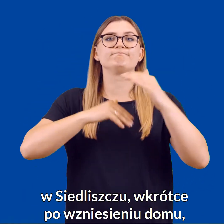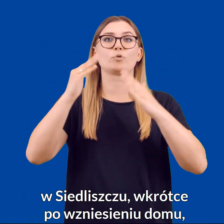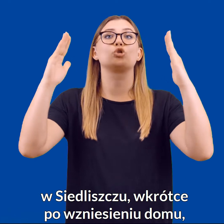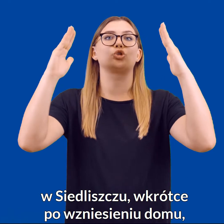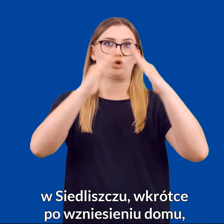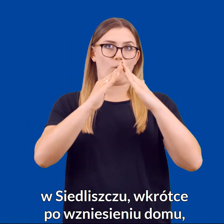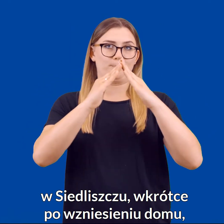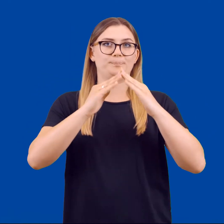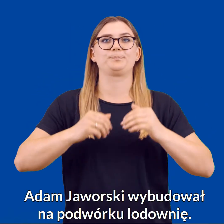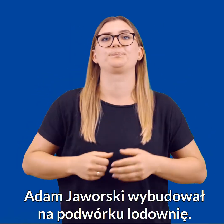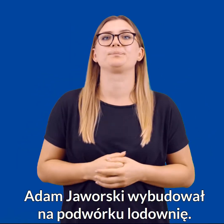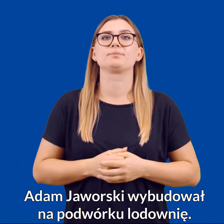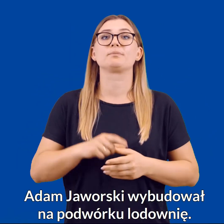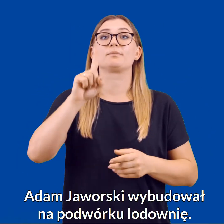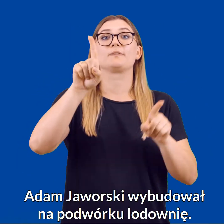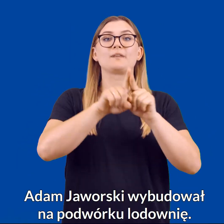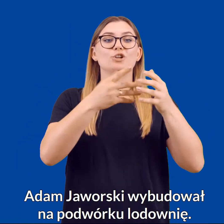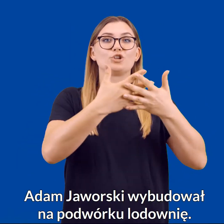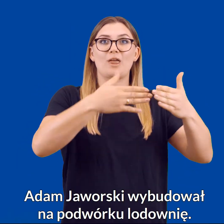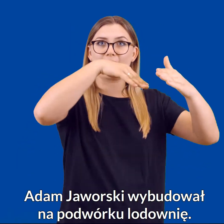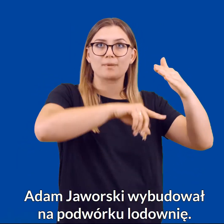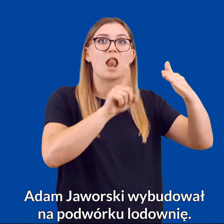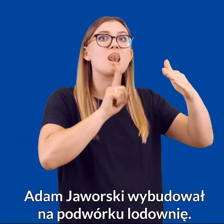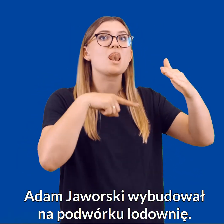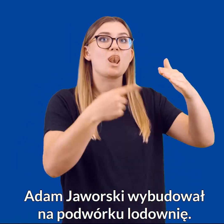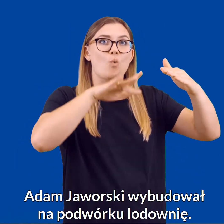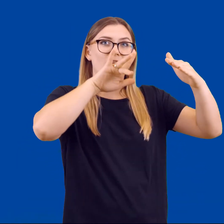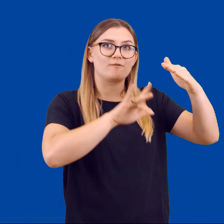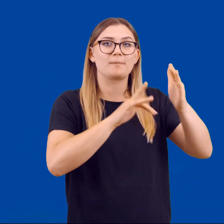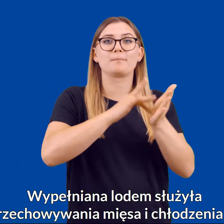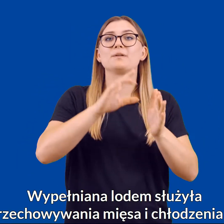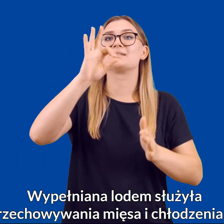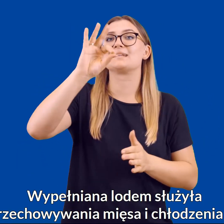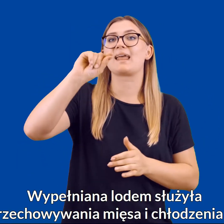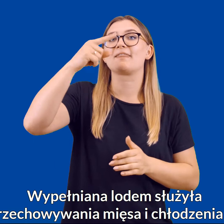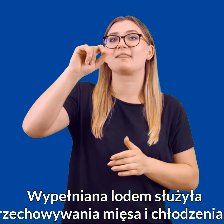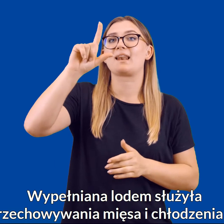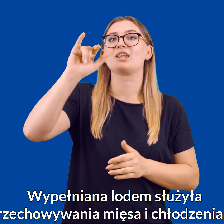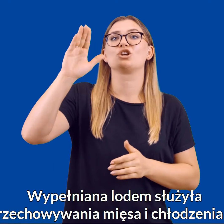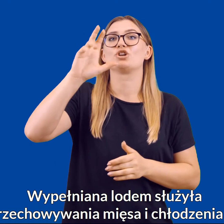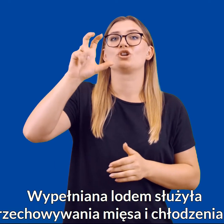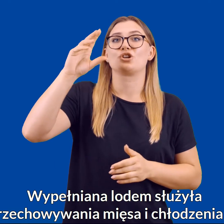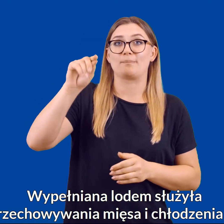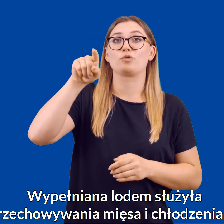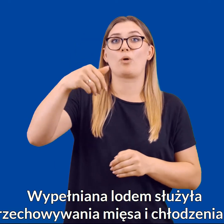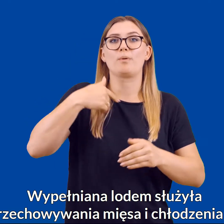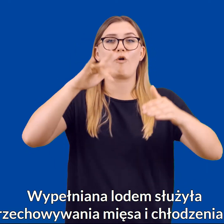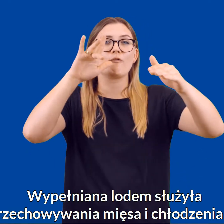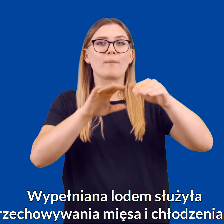wzniesieniu domu, Adam Jaworski wybudował na podwórku lodownię. Wypełniana lodem służyła do przechowywania mięsa i